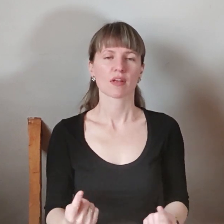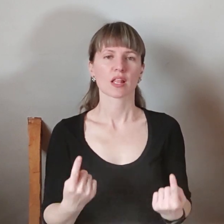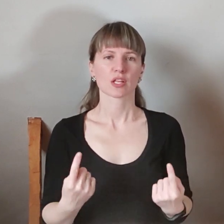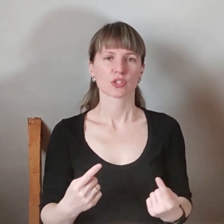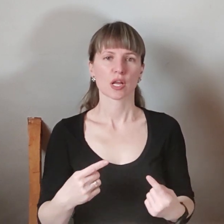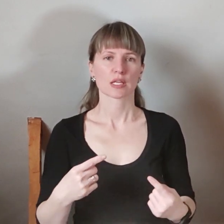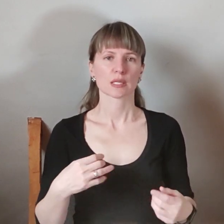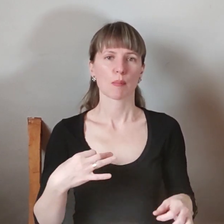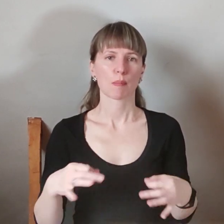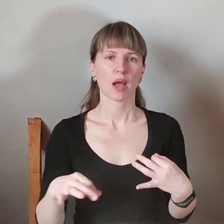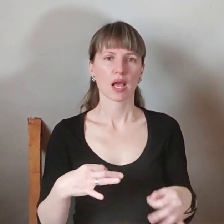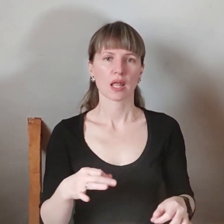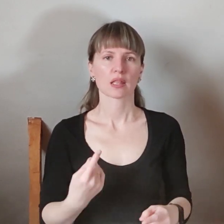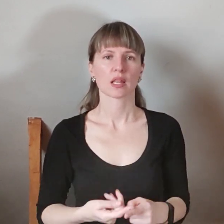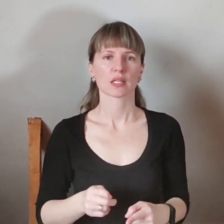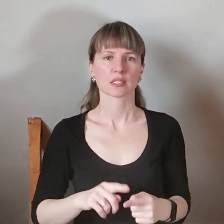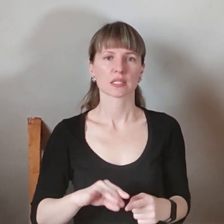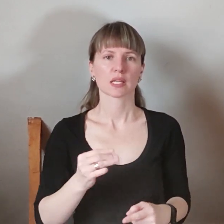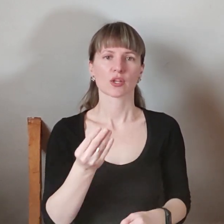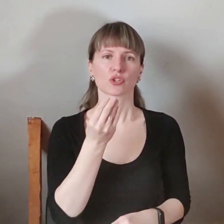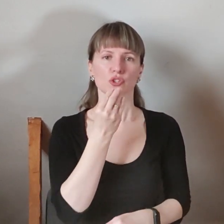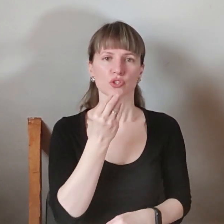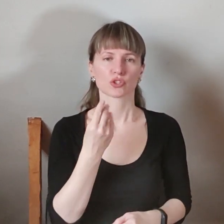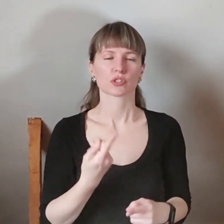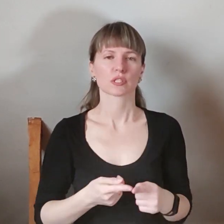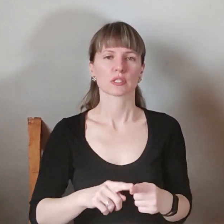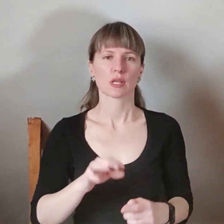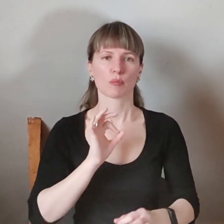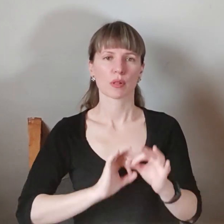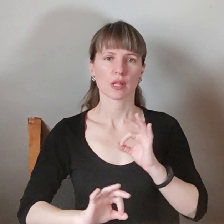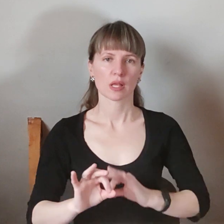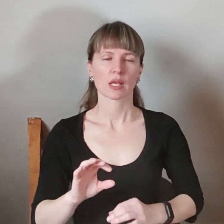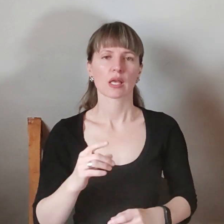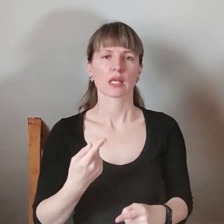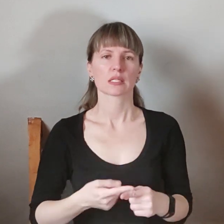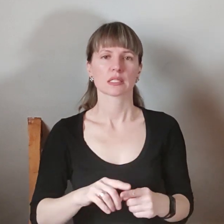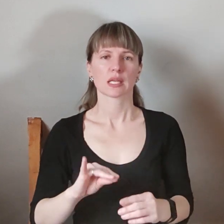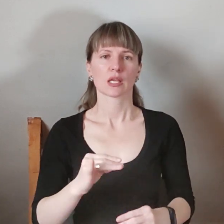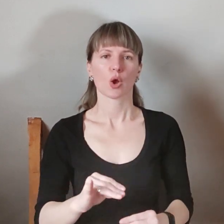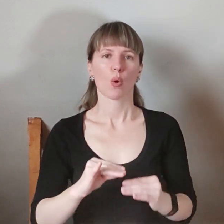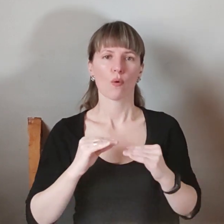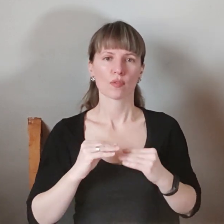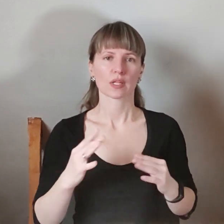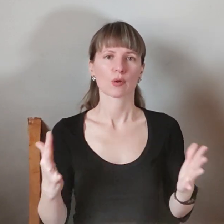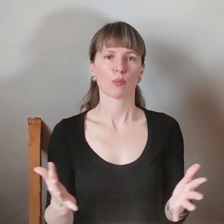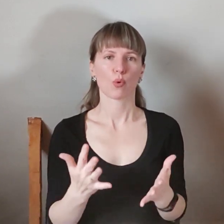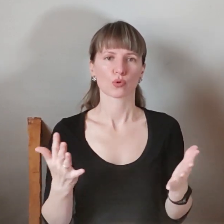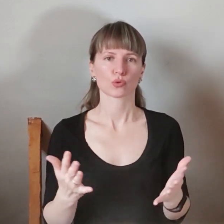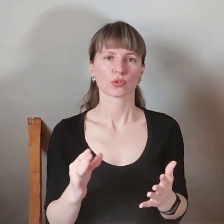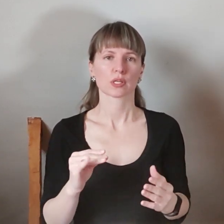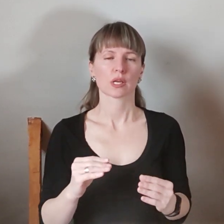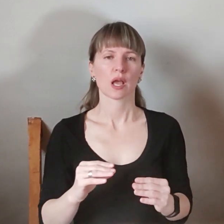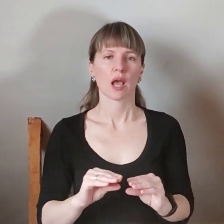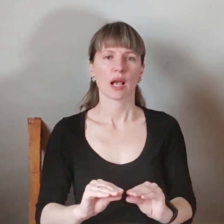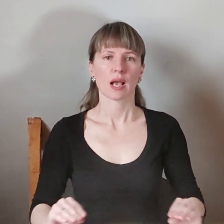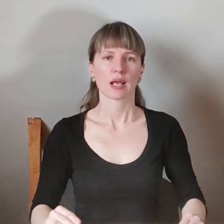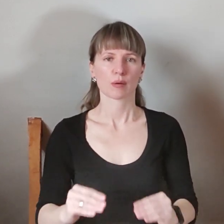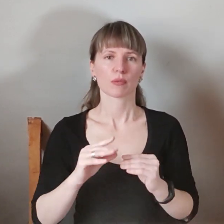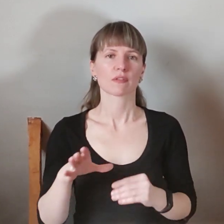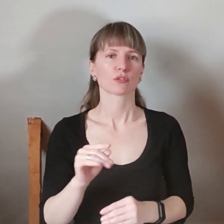пакети – це і їжа, це і медикаменти, це і ковтри, і подушки, і кремати. Все те, що ми можемо знайти,